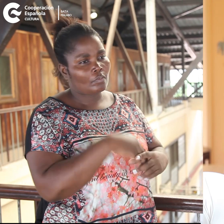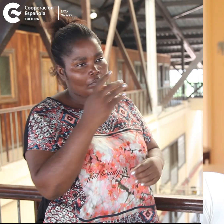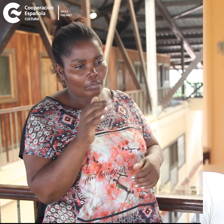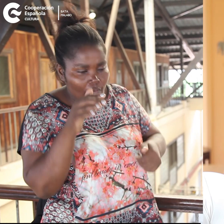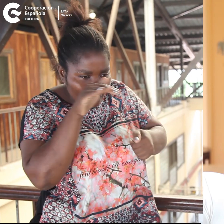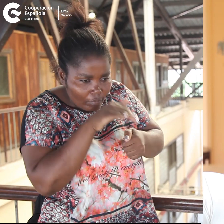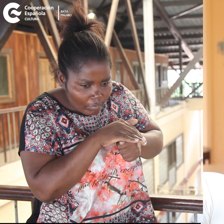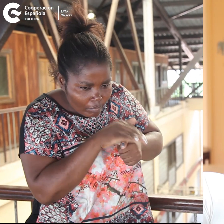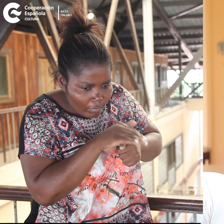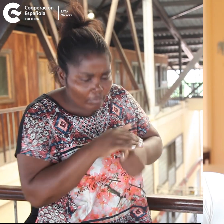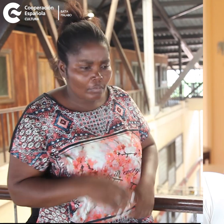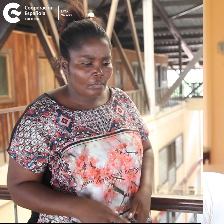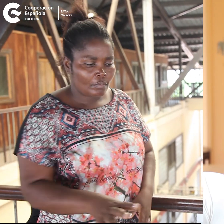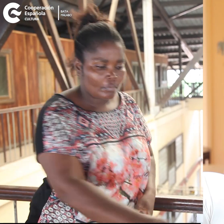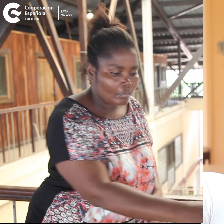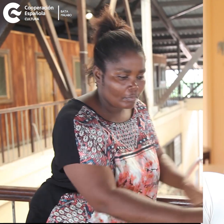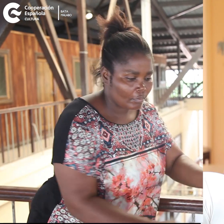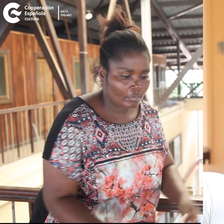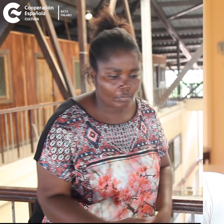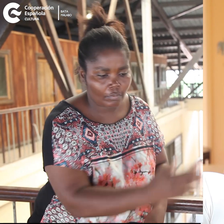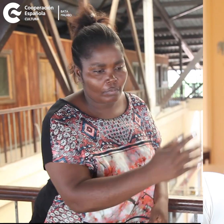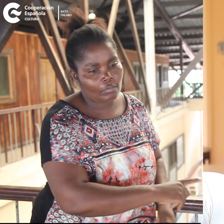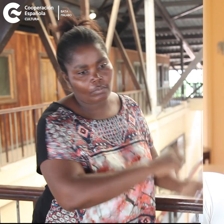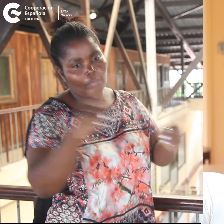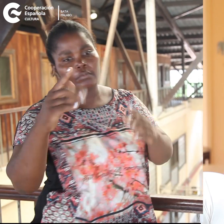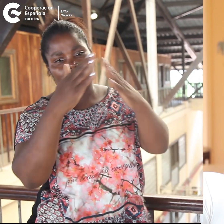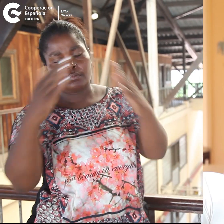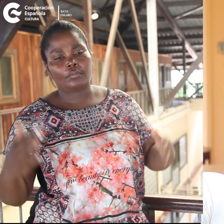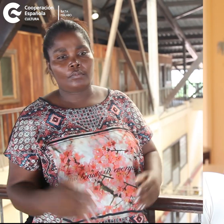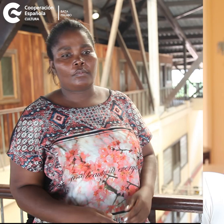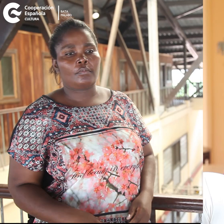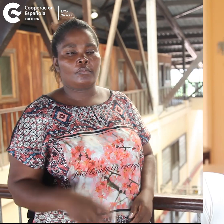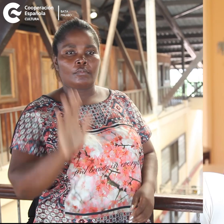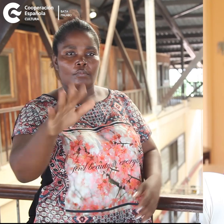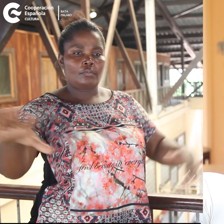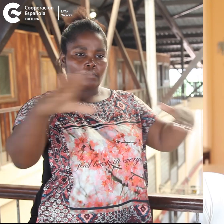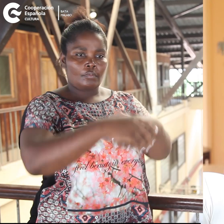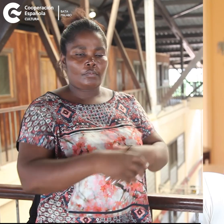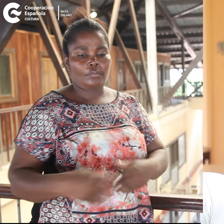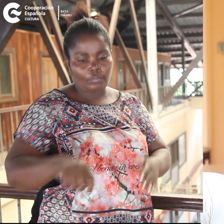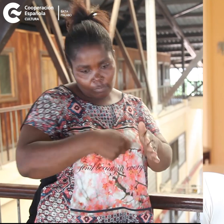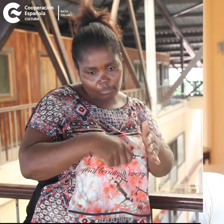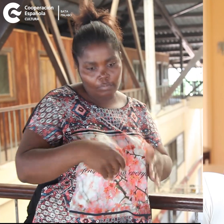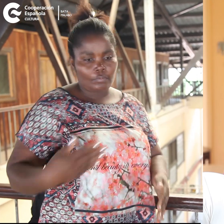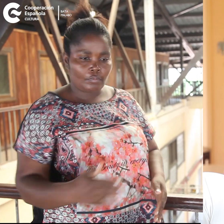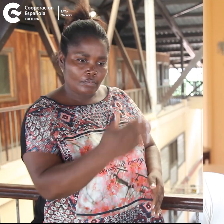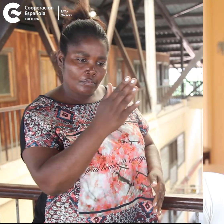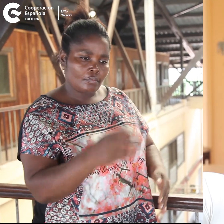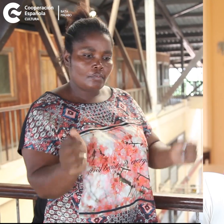escondrijo, recogió los pescados y se fue a casa. Su esposa cocinó los pescados y comieron junto con